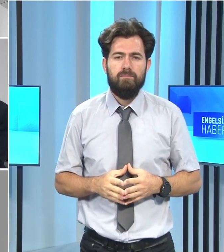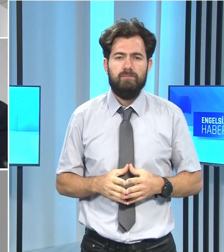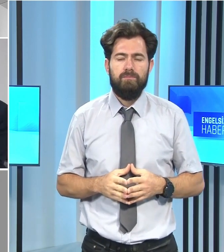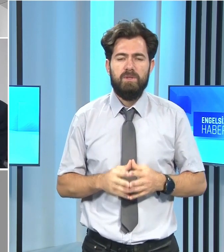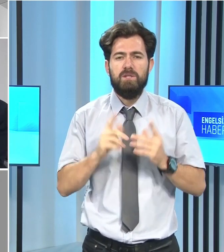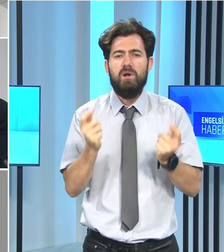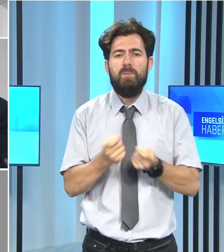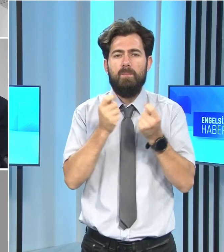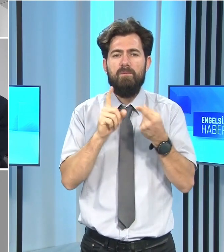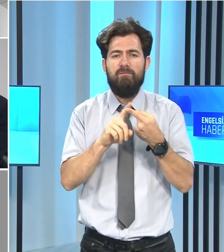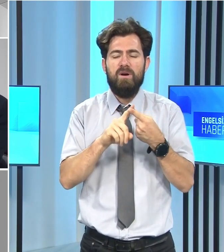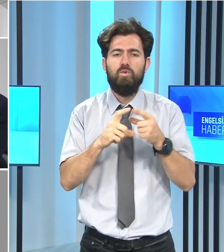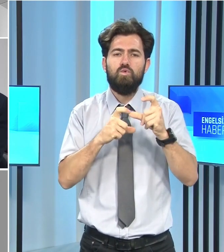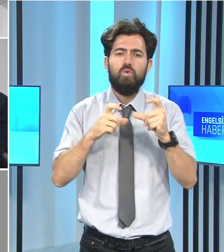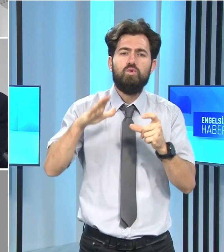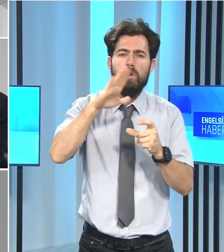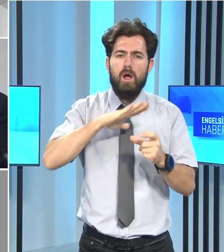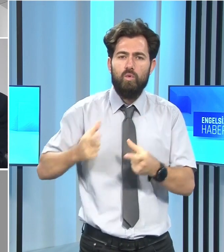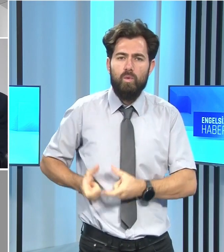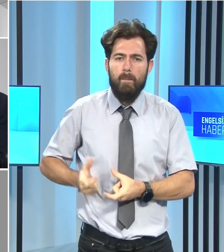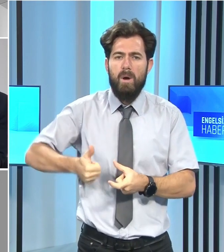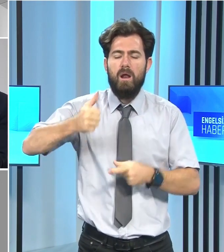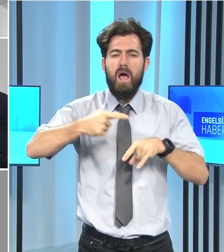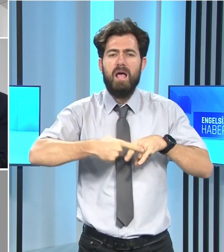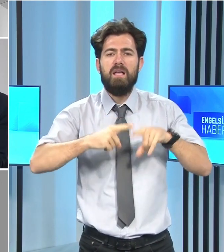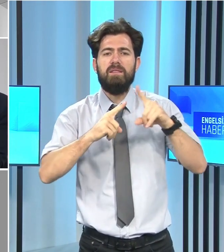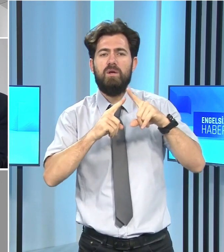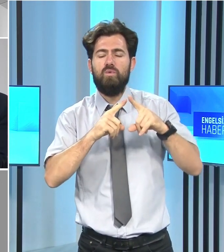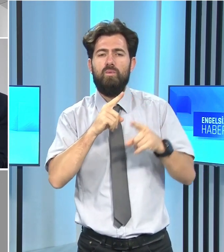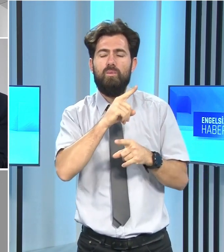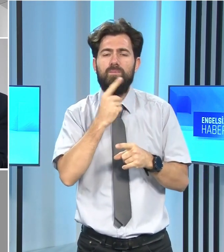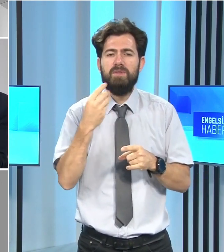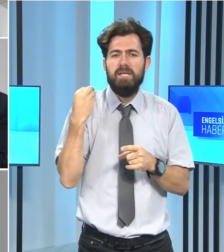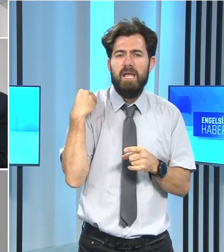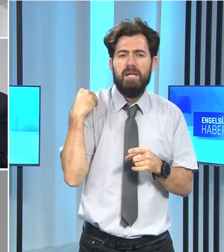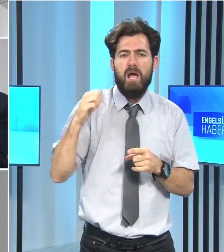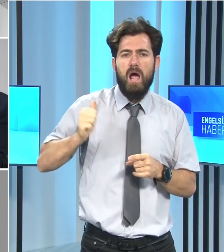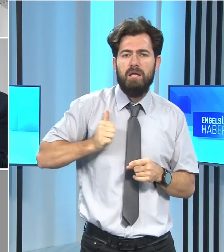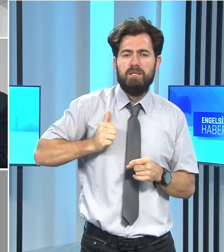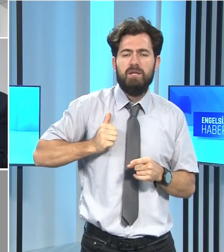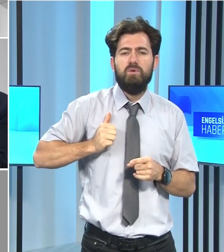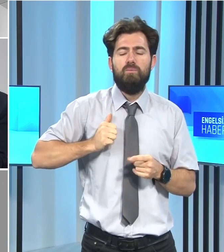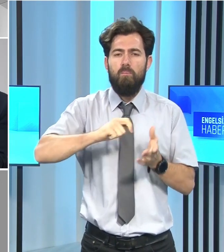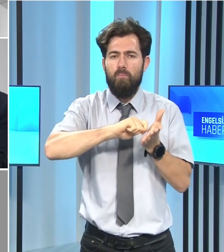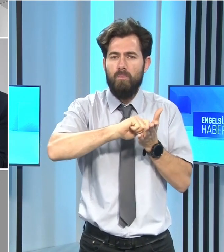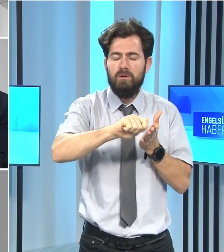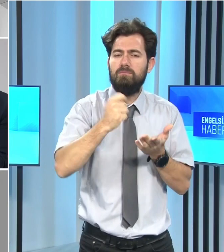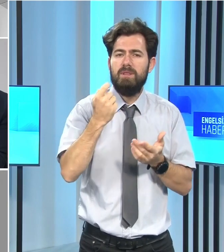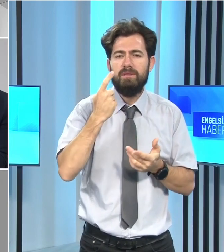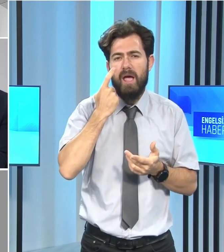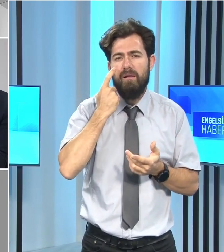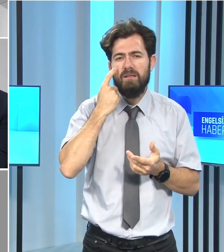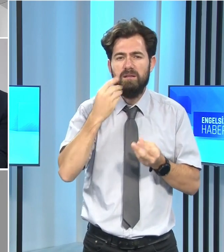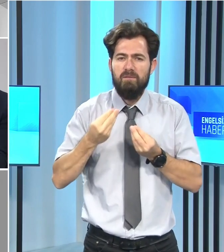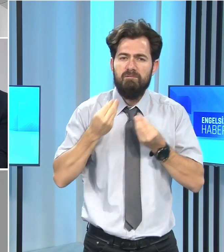Çalışma ve Sosyal Güvenlik Bakanı Hasan Taçoy, yeni asgari ücretin, devletin